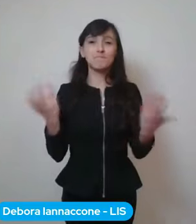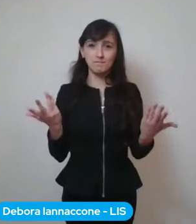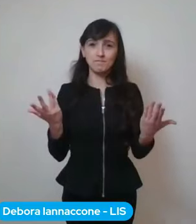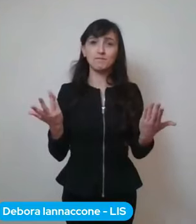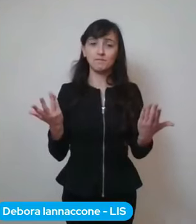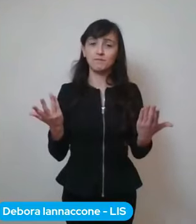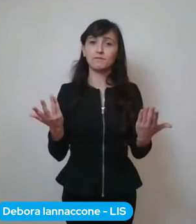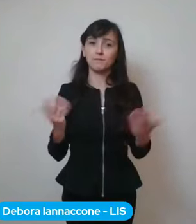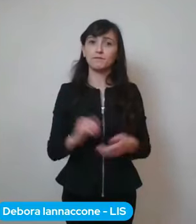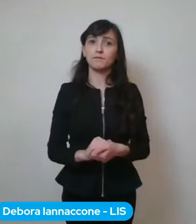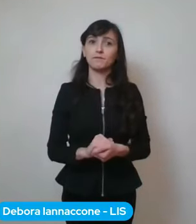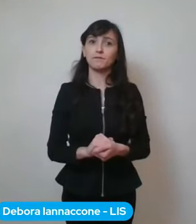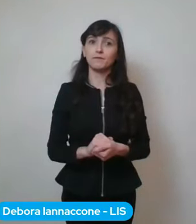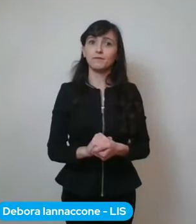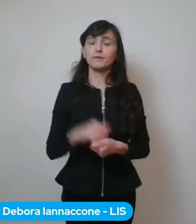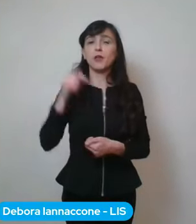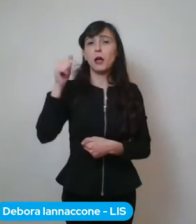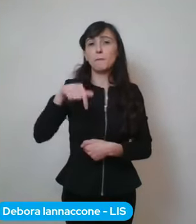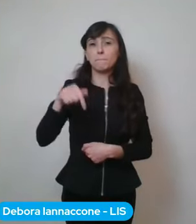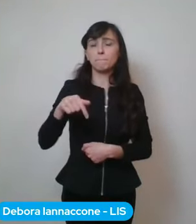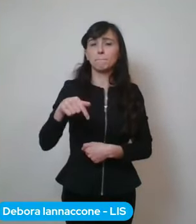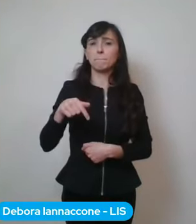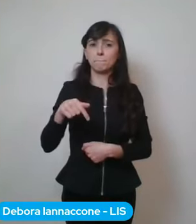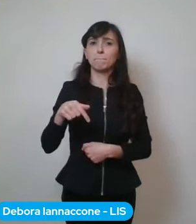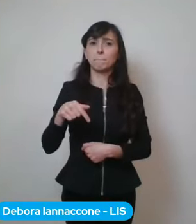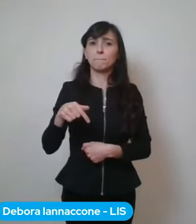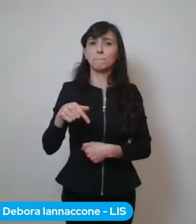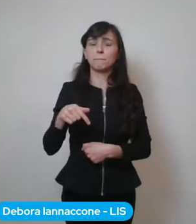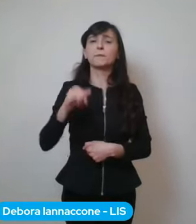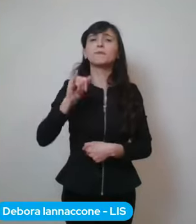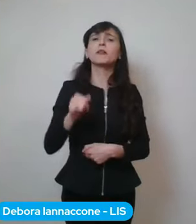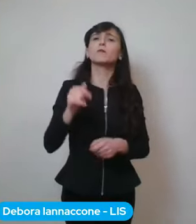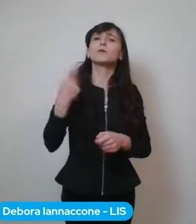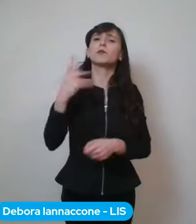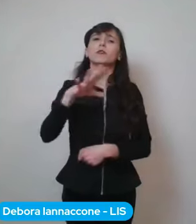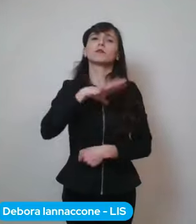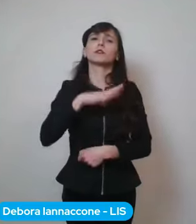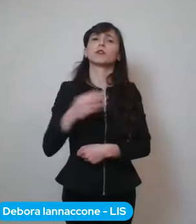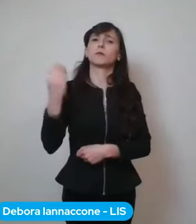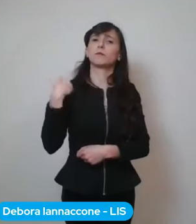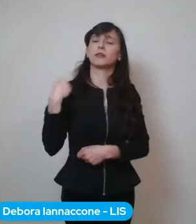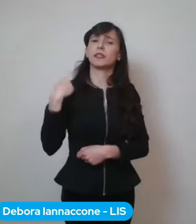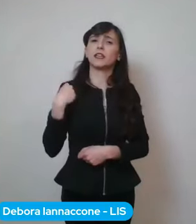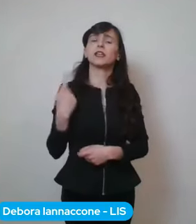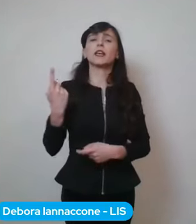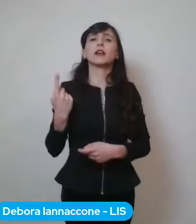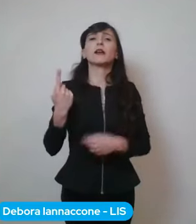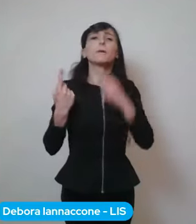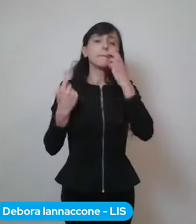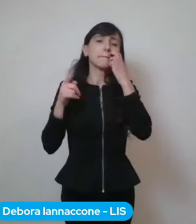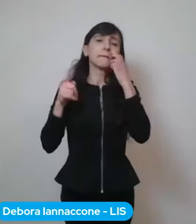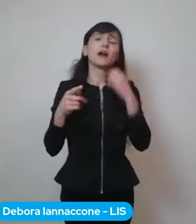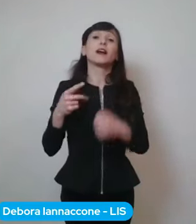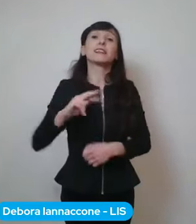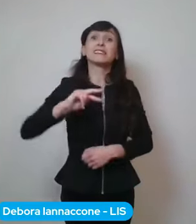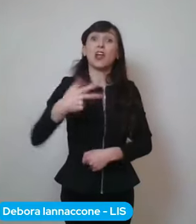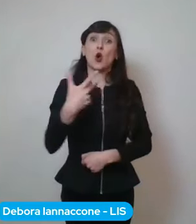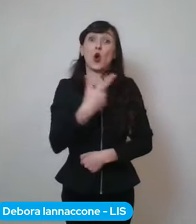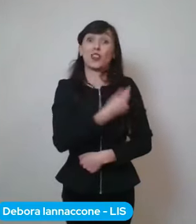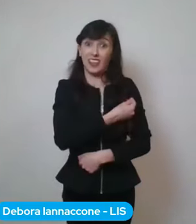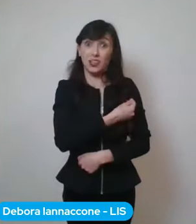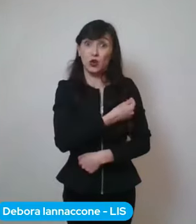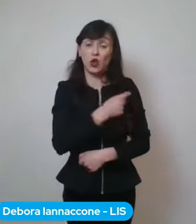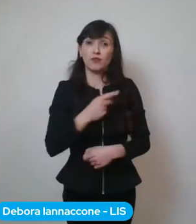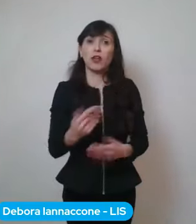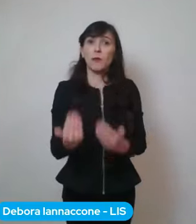chiudiamo sì mi diceva la quanto dura la copertura una volta fatta anche la seconda dose ma questo su questo